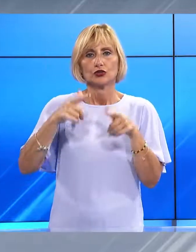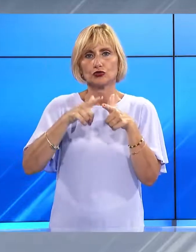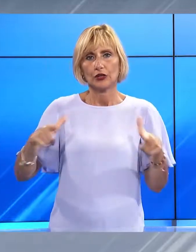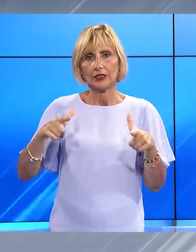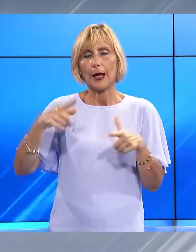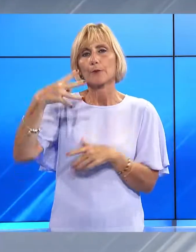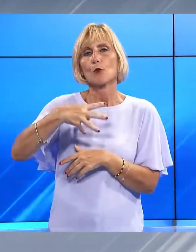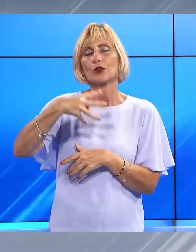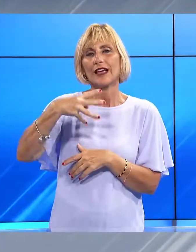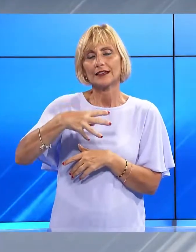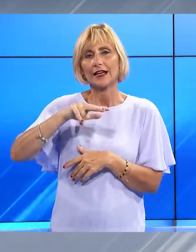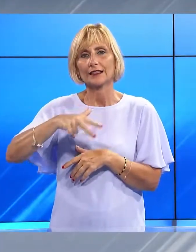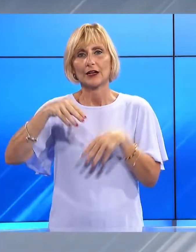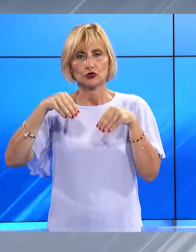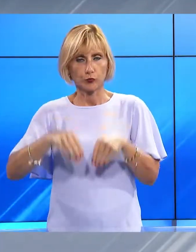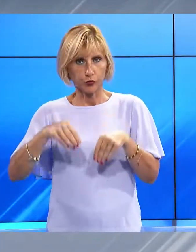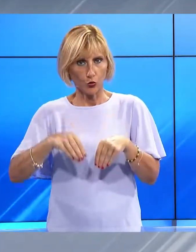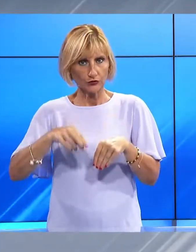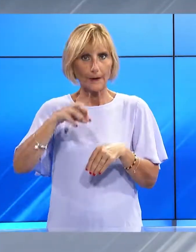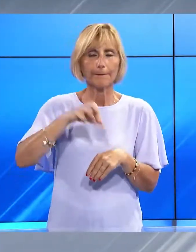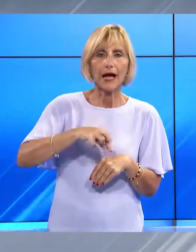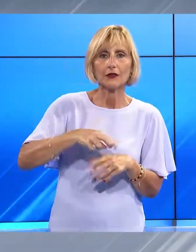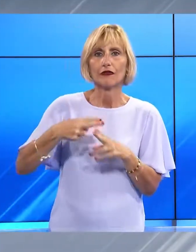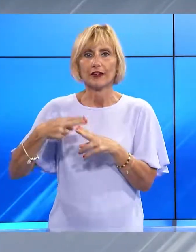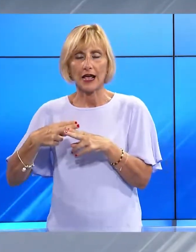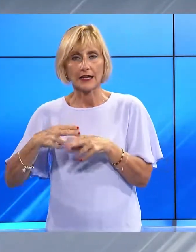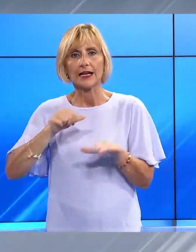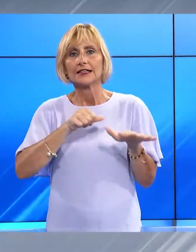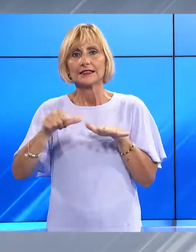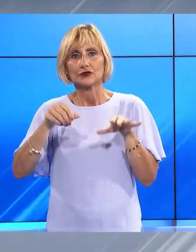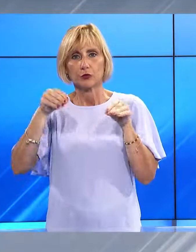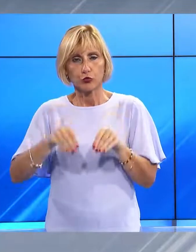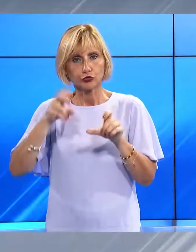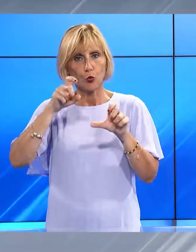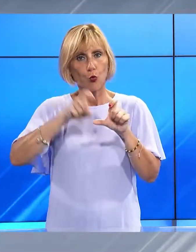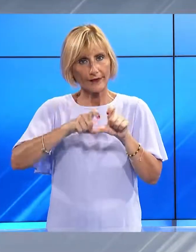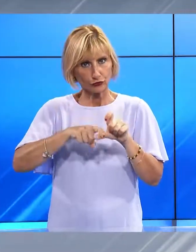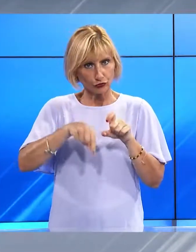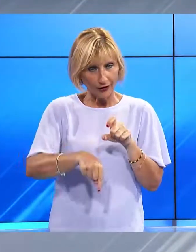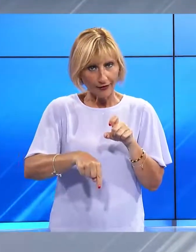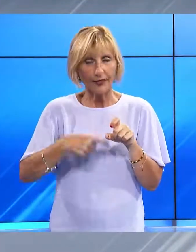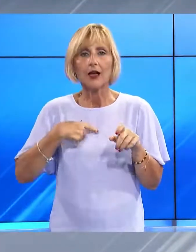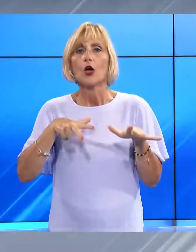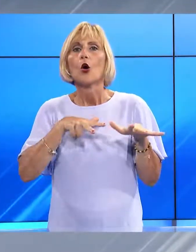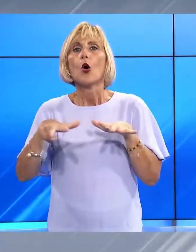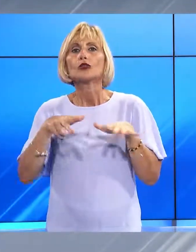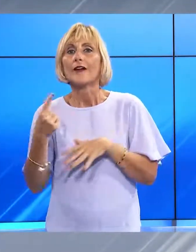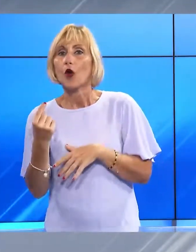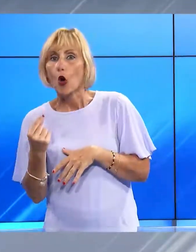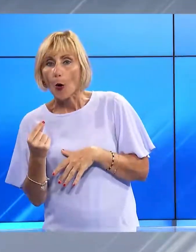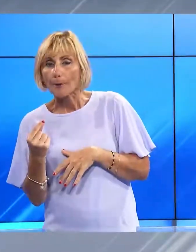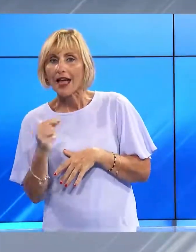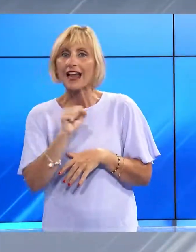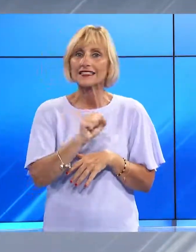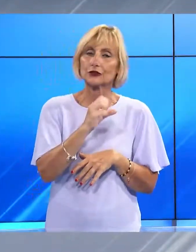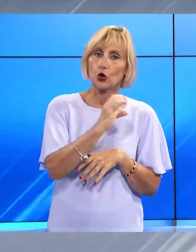Montagnana, terza posizione per il Paglio di Ferrara, sesto posto per il Paglio di Querceta, che ha tenuto l'ottavo nella coppia con Alessandro